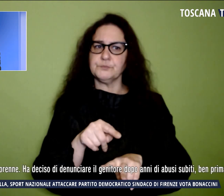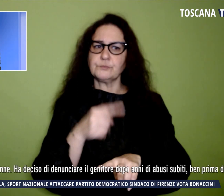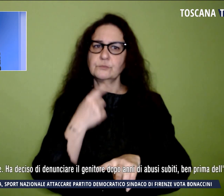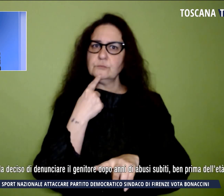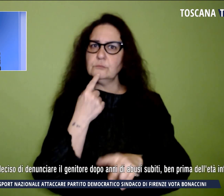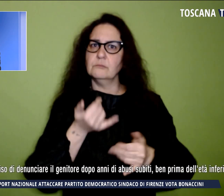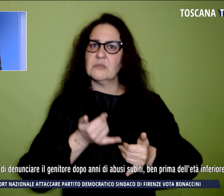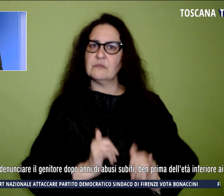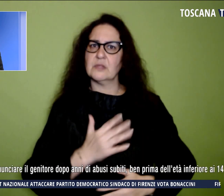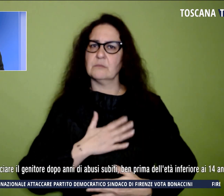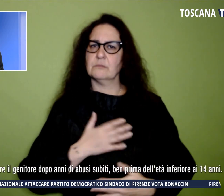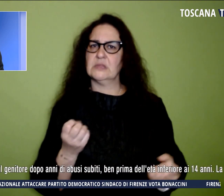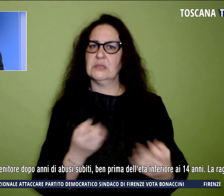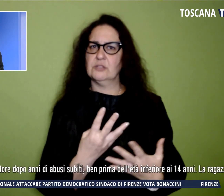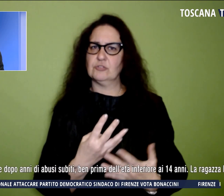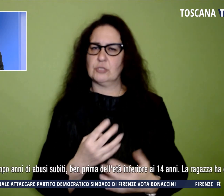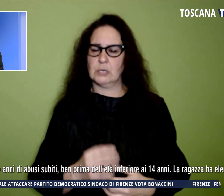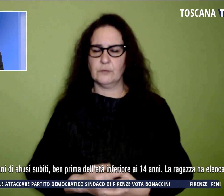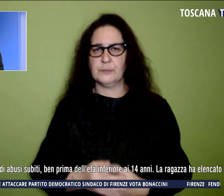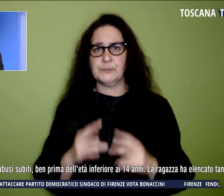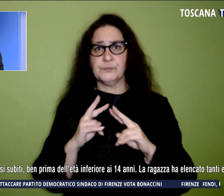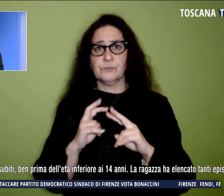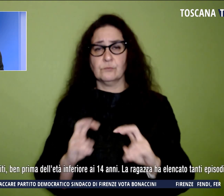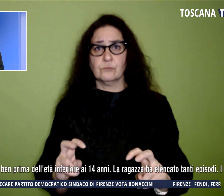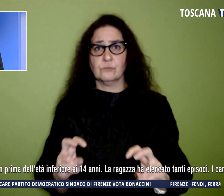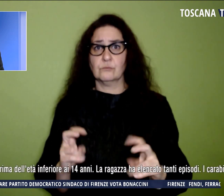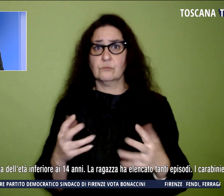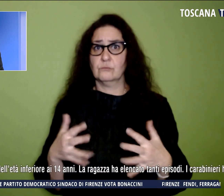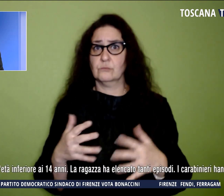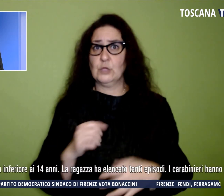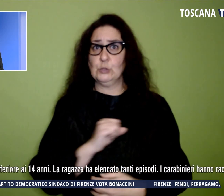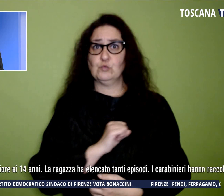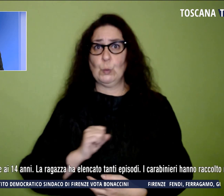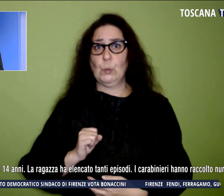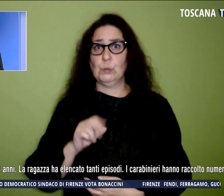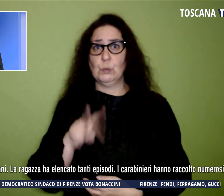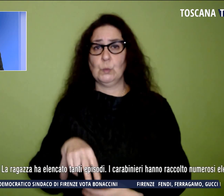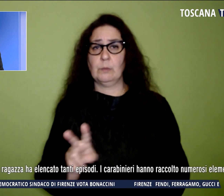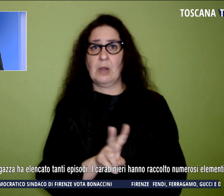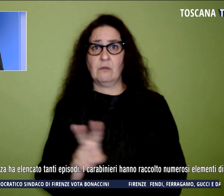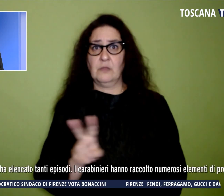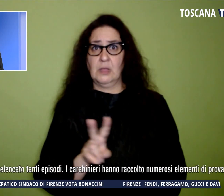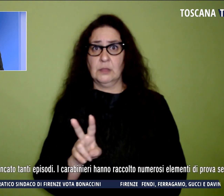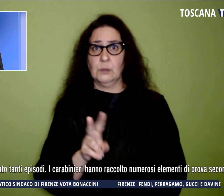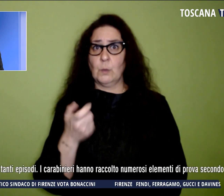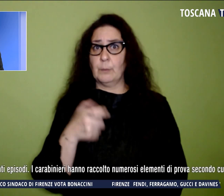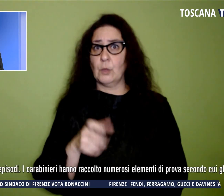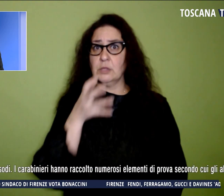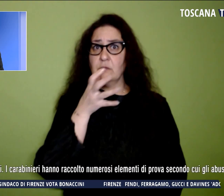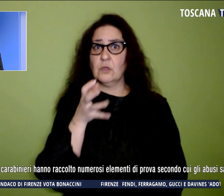19 anni. L'indagine è partita nel giugno del 2022 da una denuncia della